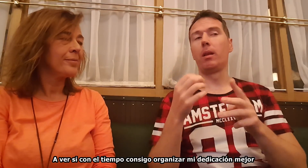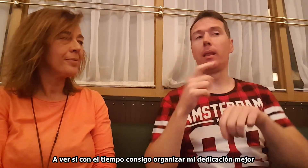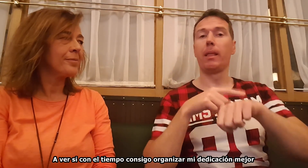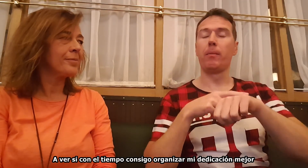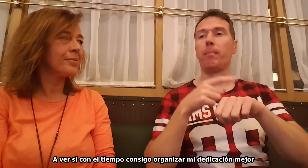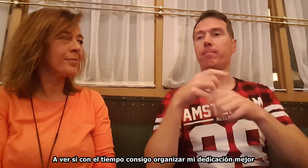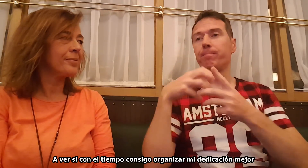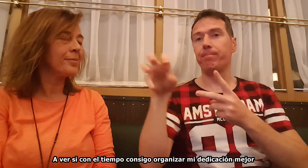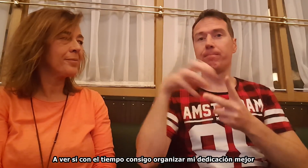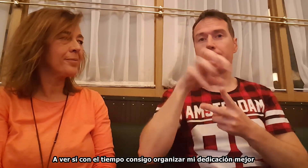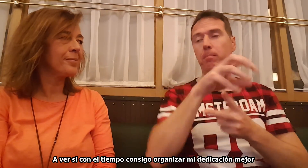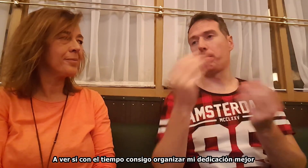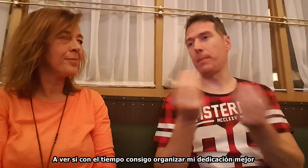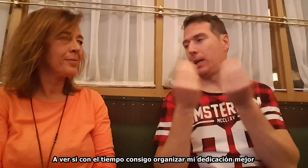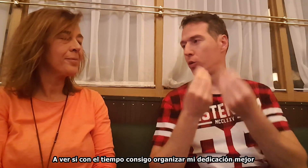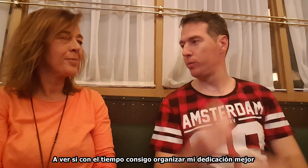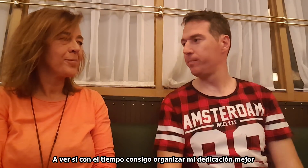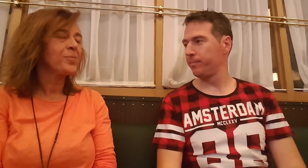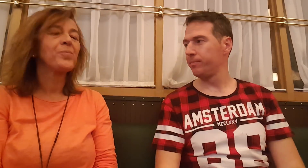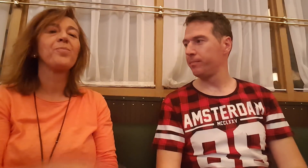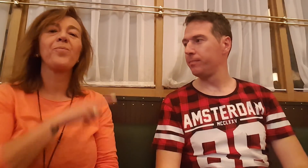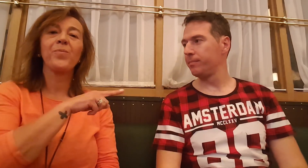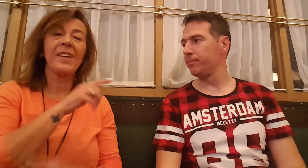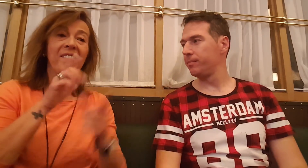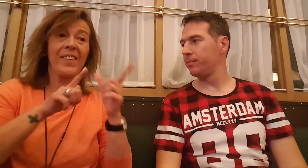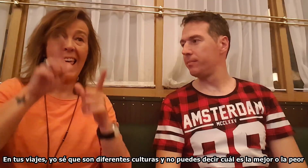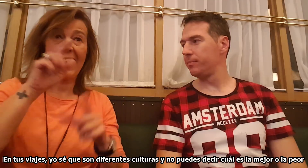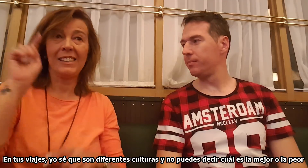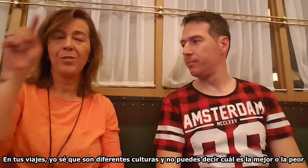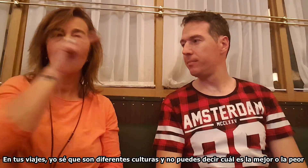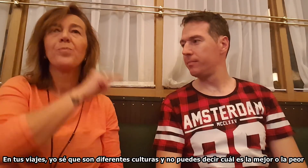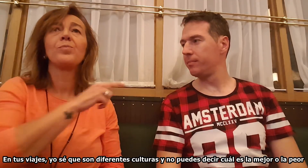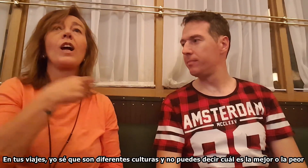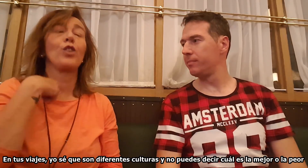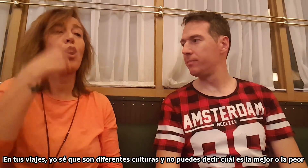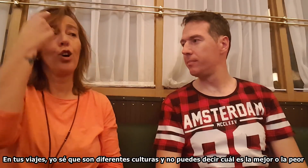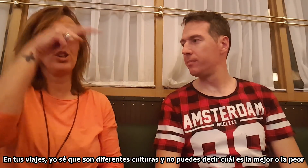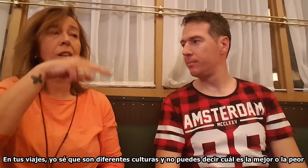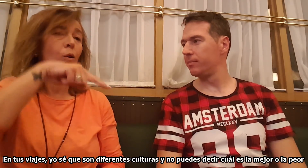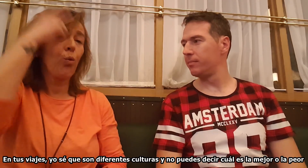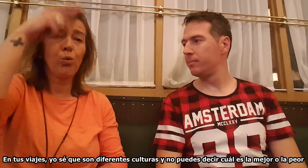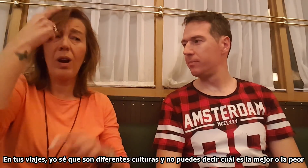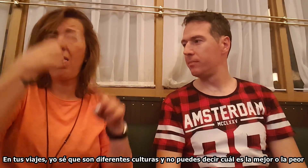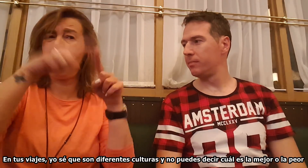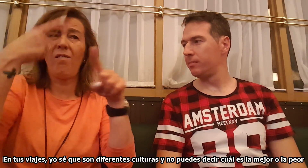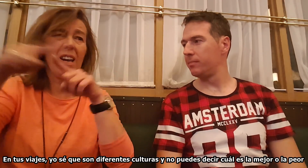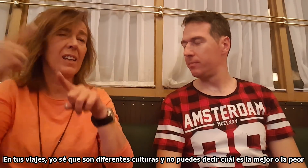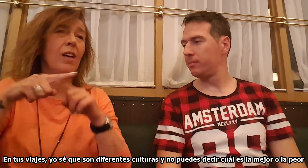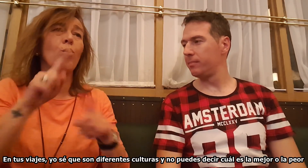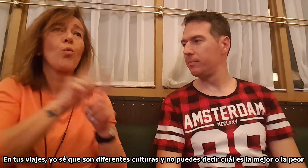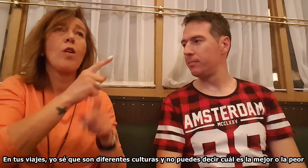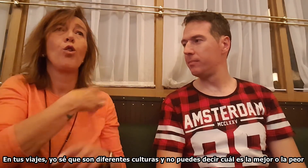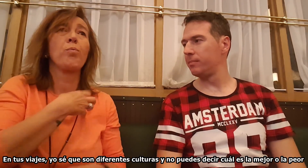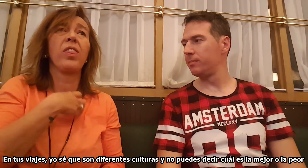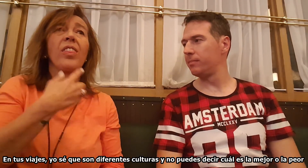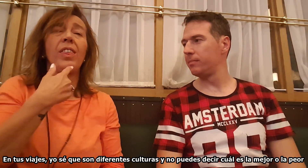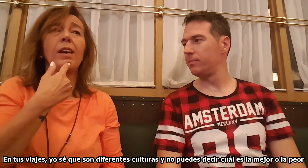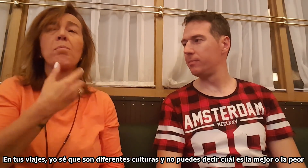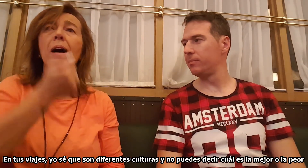organizar mi dedicación mejor. En tus viajes, yo sé que son diferentes culturas y no puedes decir cuál es